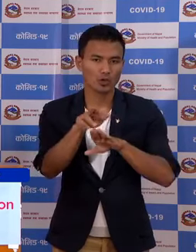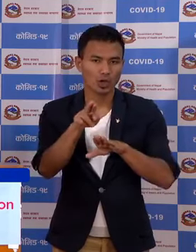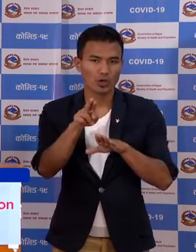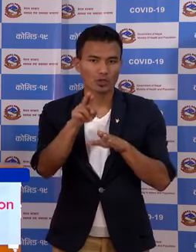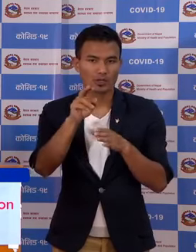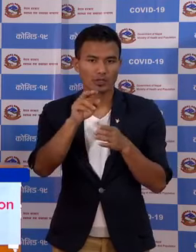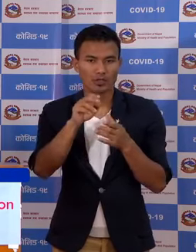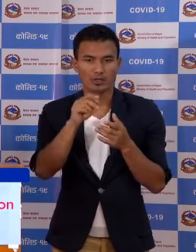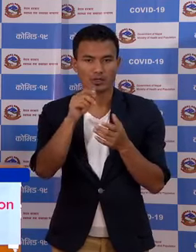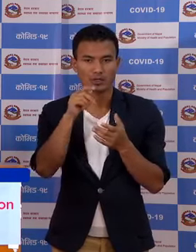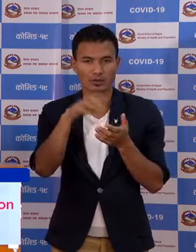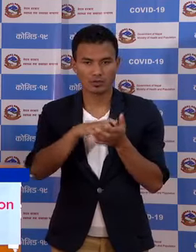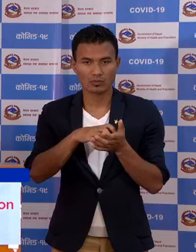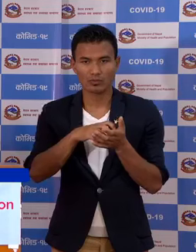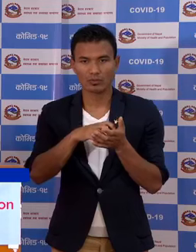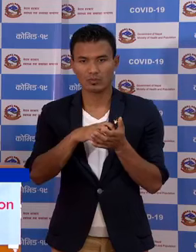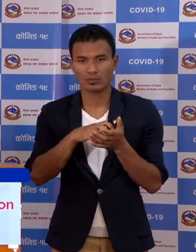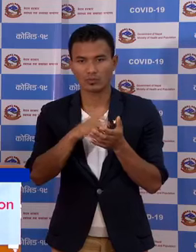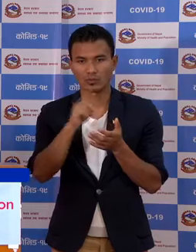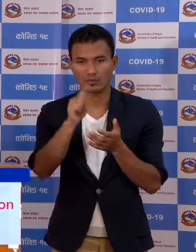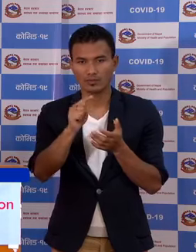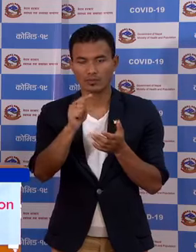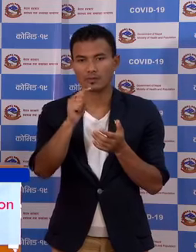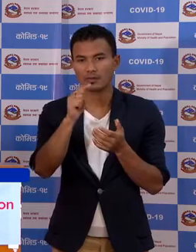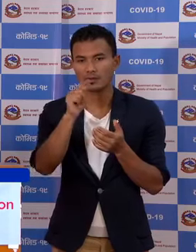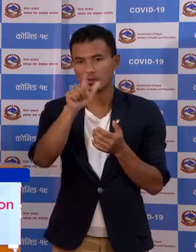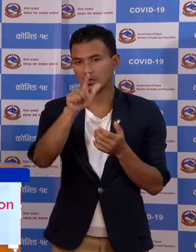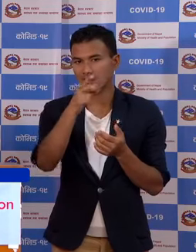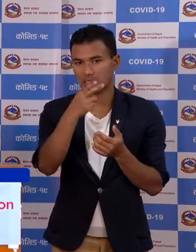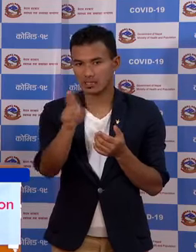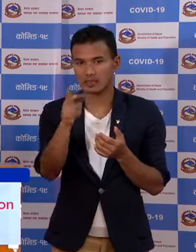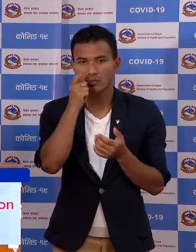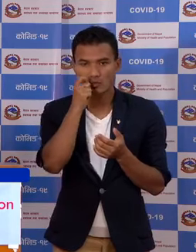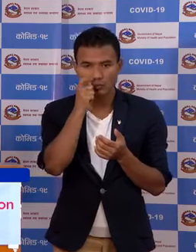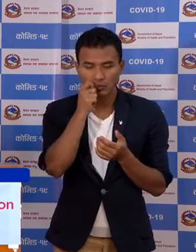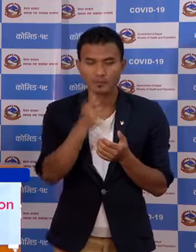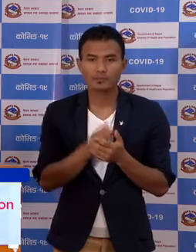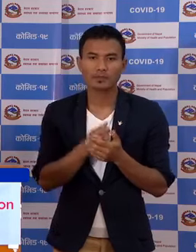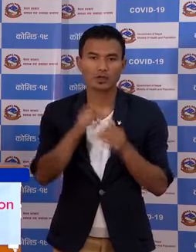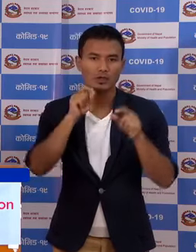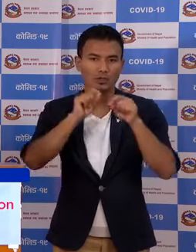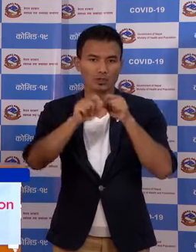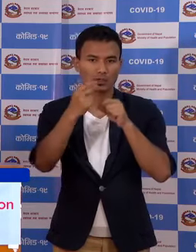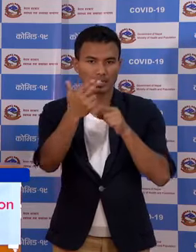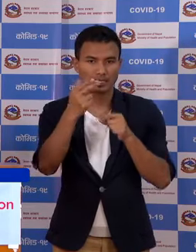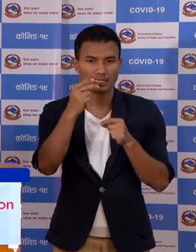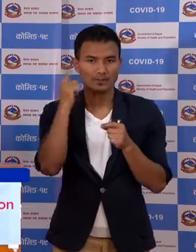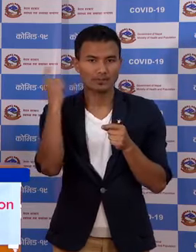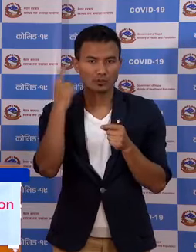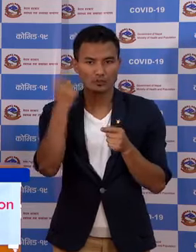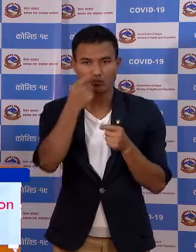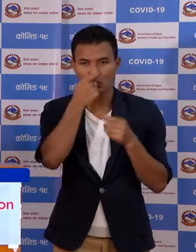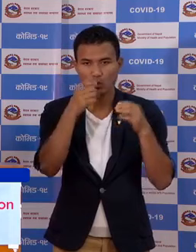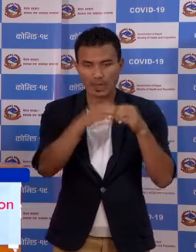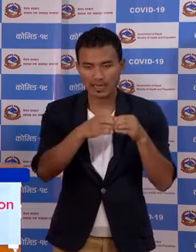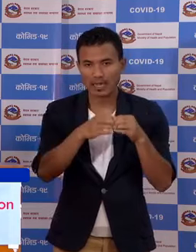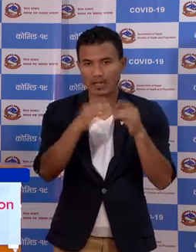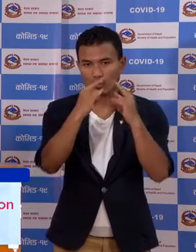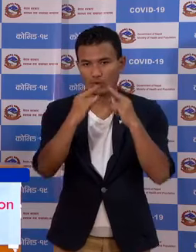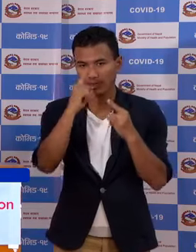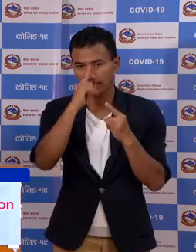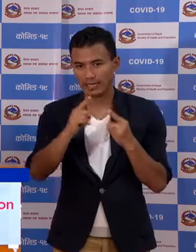इसना पजोहा का साज जना पुरूस सरलाई विश्णु गाउपालिका क्वारेंटेन